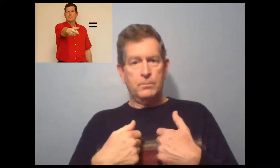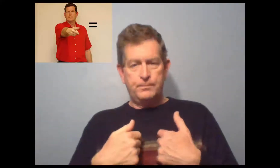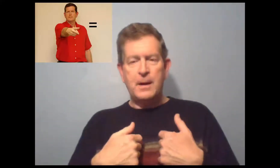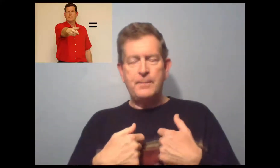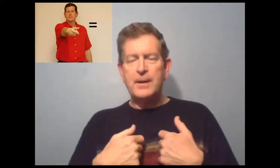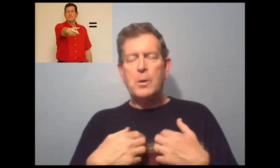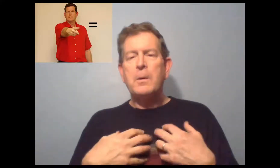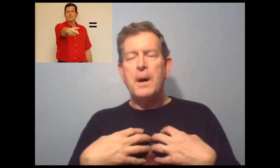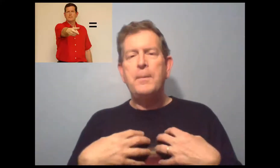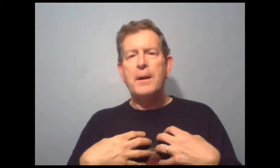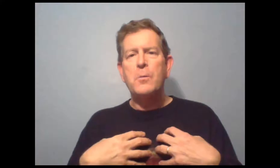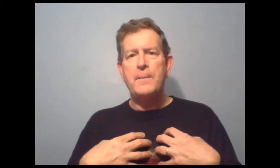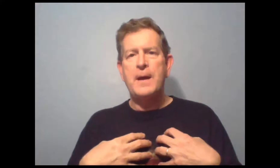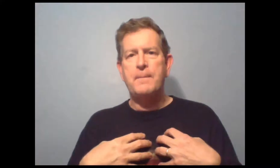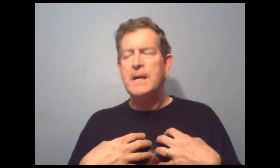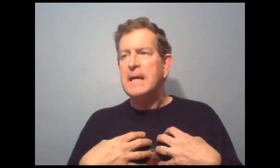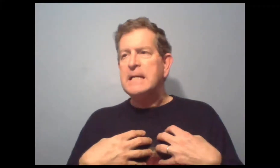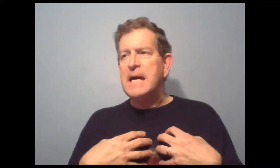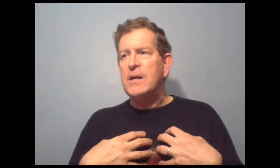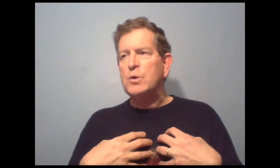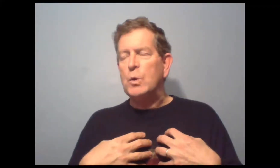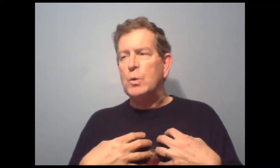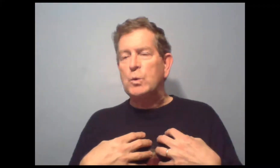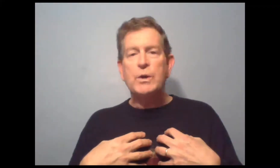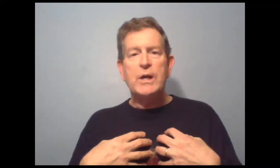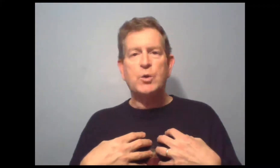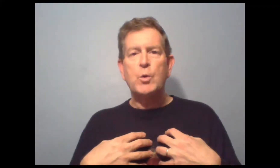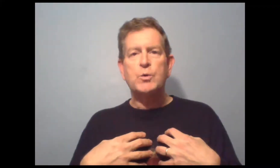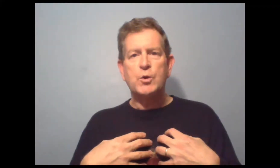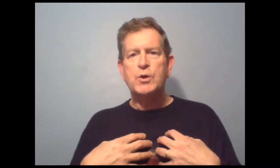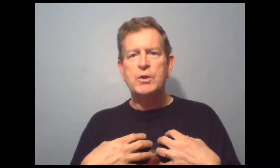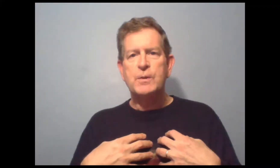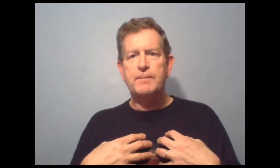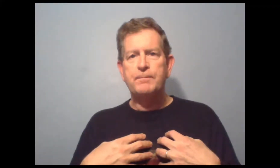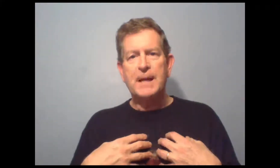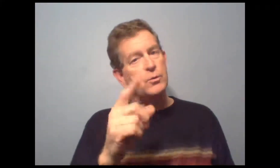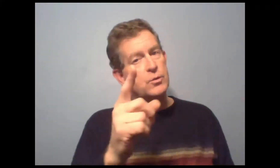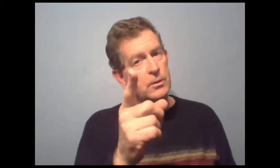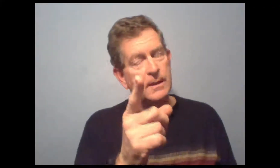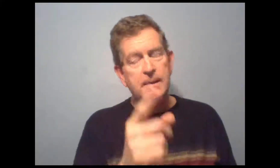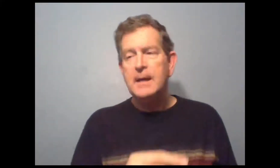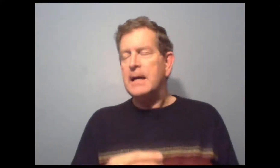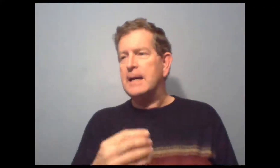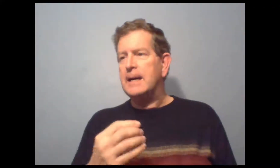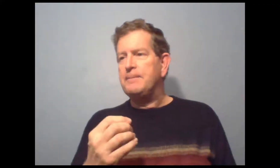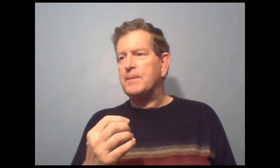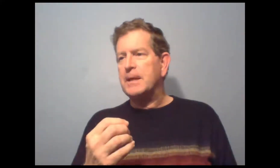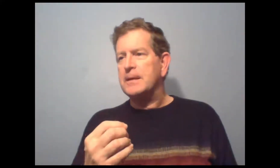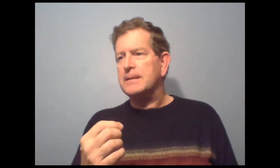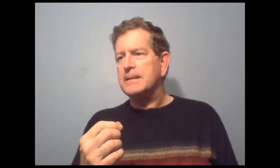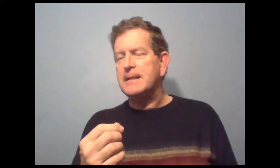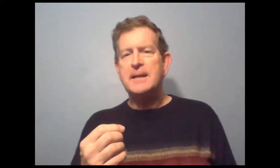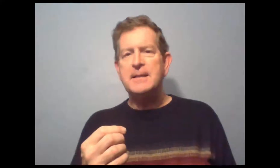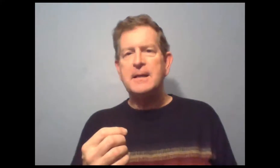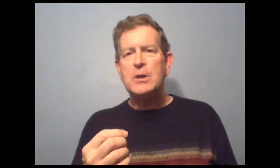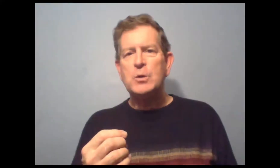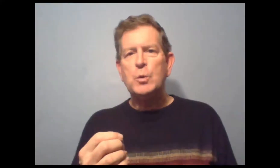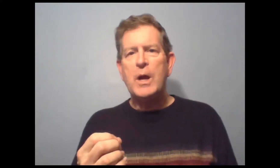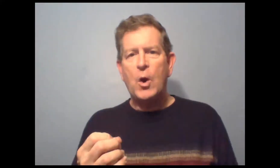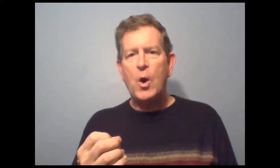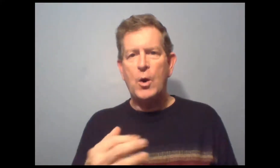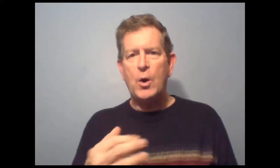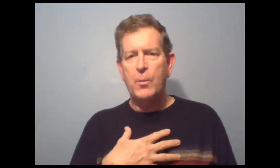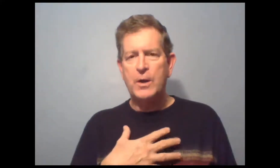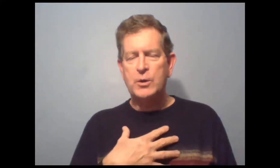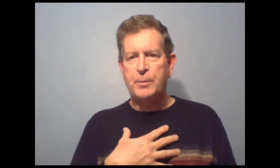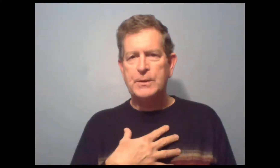Alors, par exemple, on parle de moi-même. Quelles sont toutes les choses que je suis ? Attention là. C'est-à-dire, quels sont